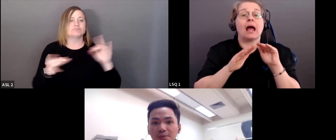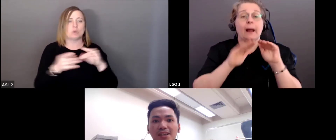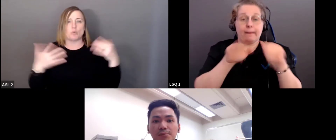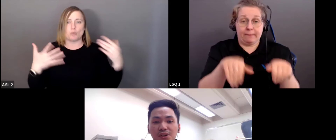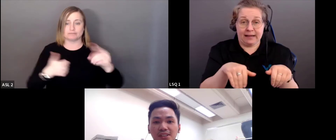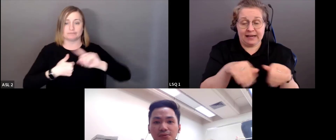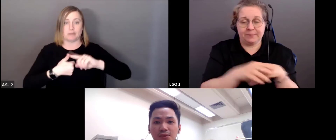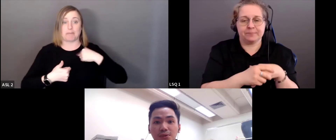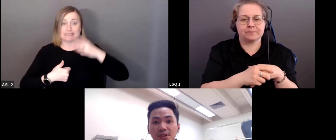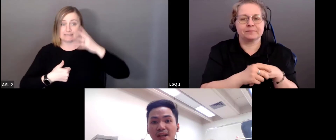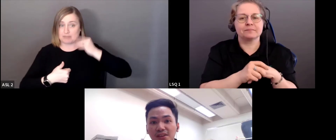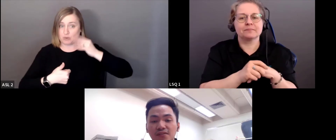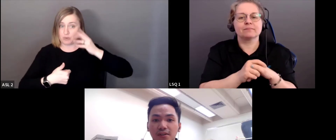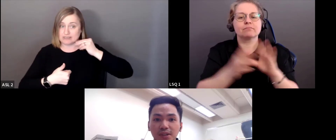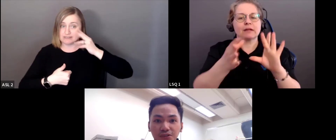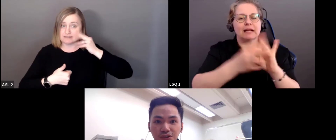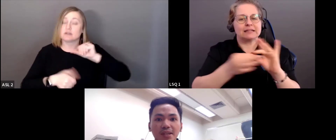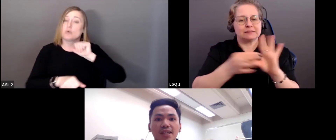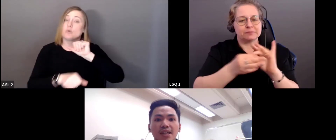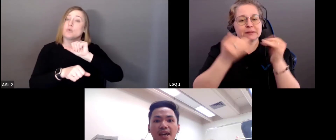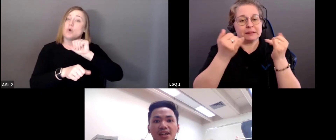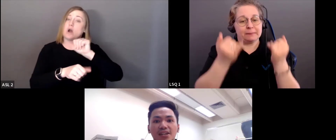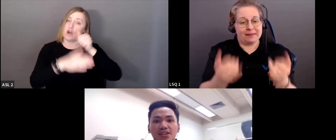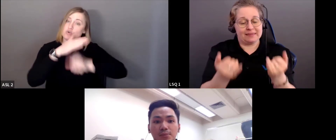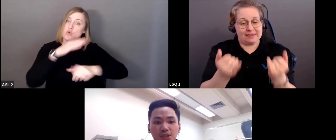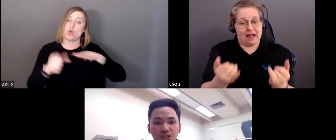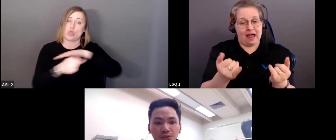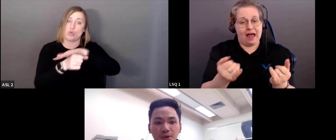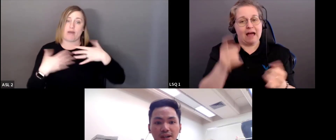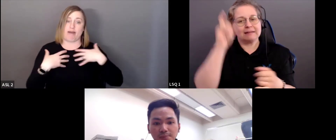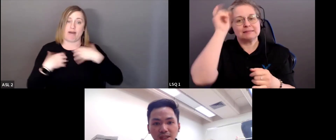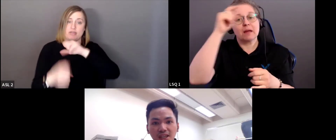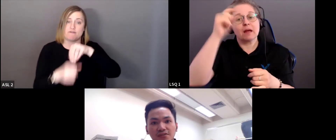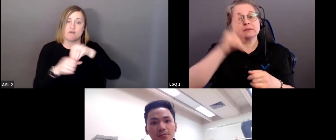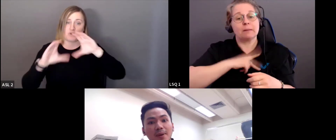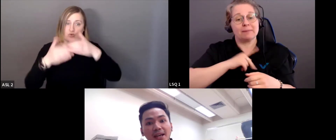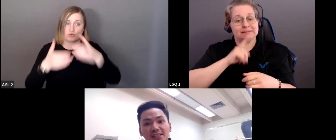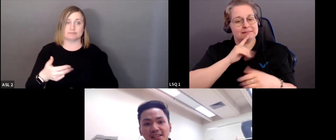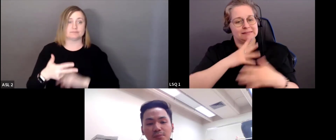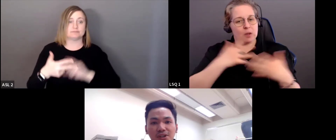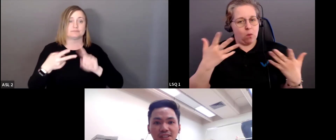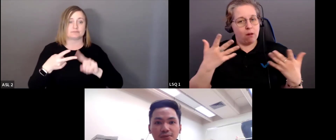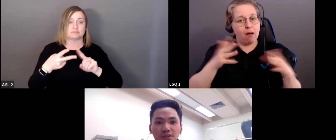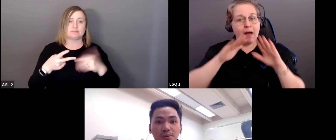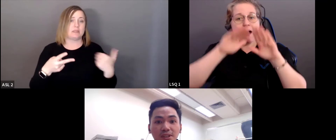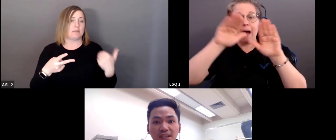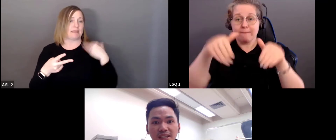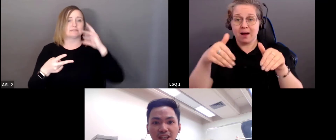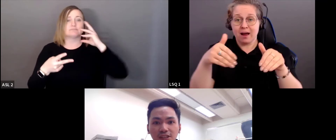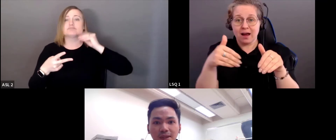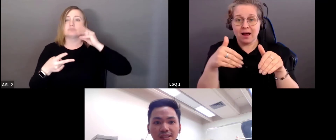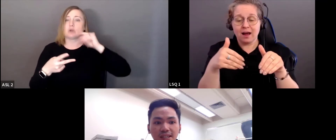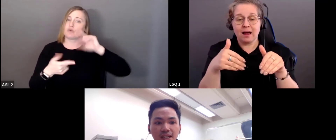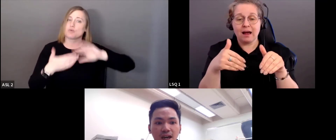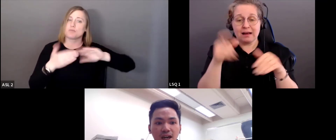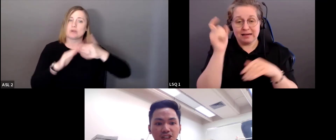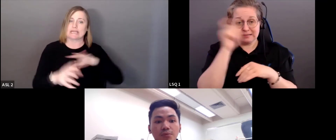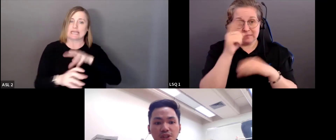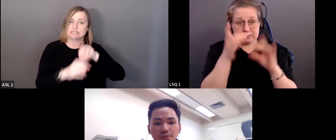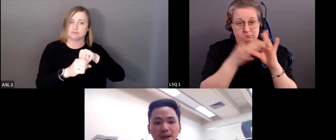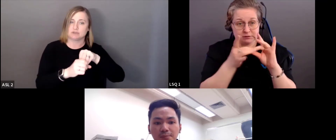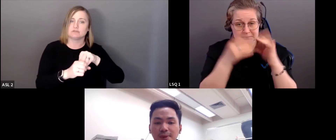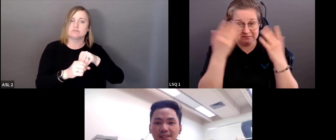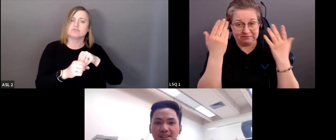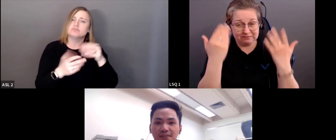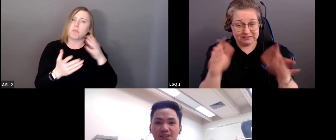Ensuite, je vous expliquerai maintenant quelle a été mon expérience. Et après ça, suite à mon expérience en